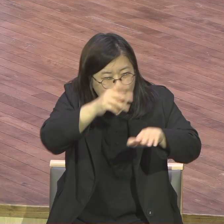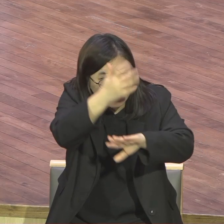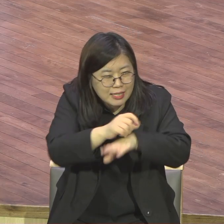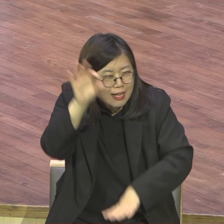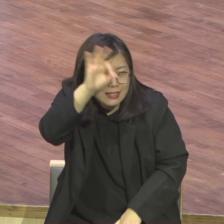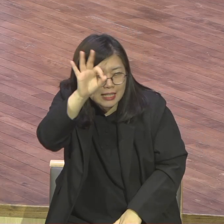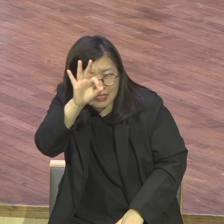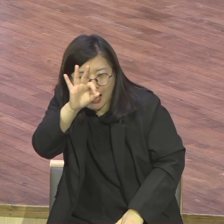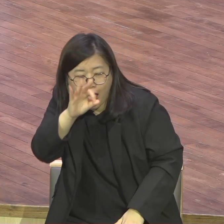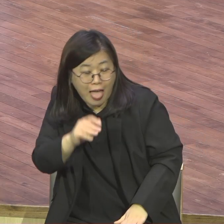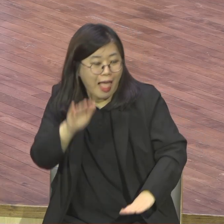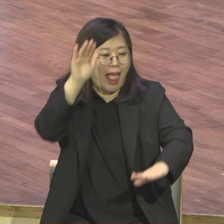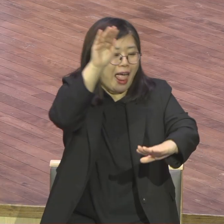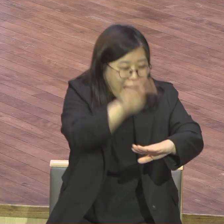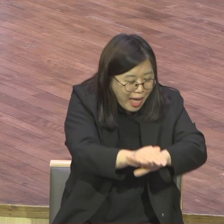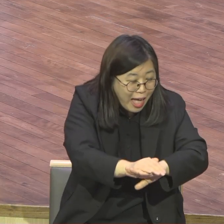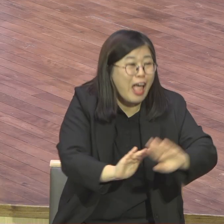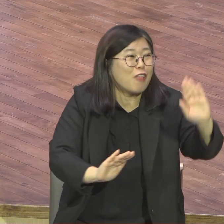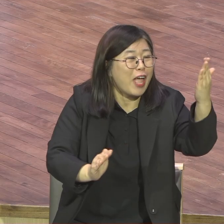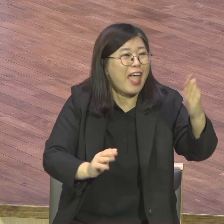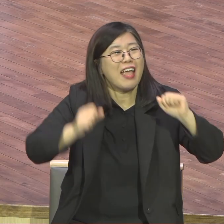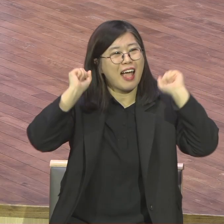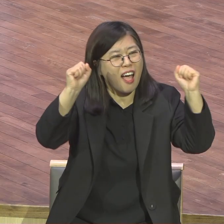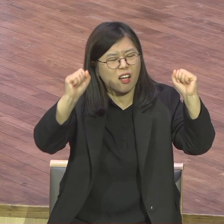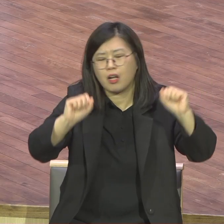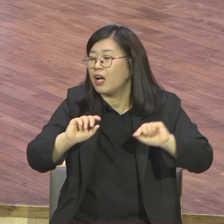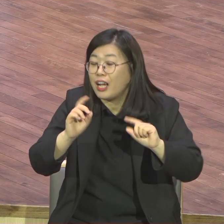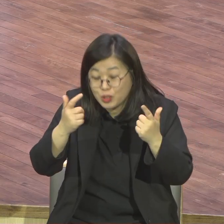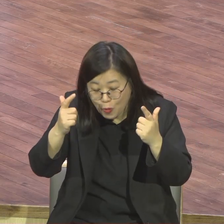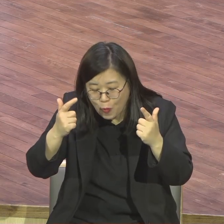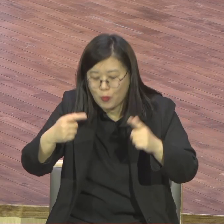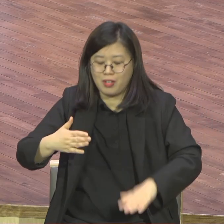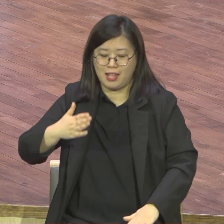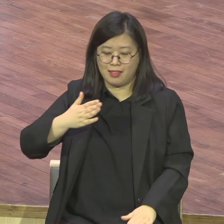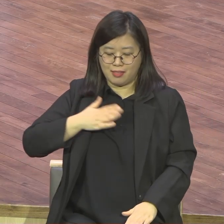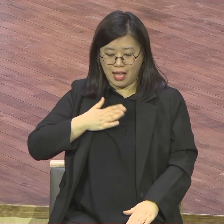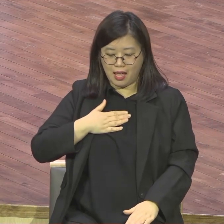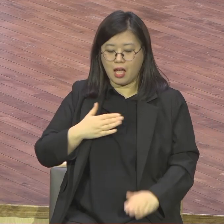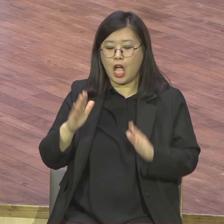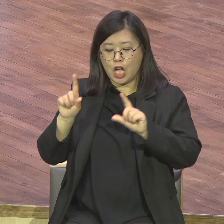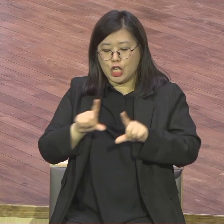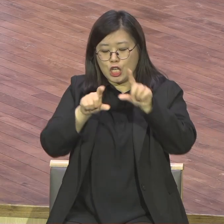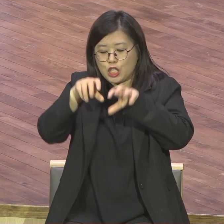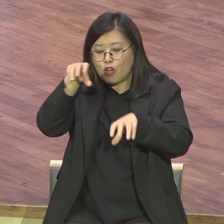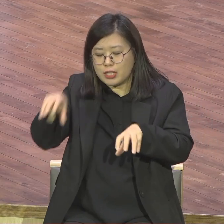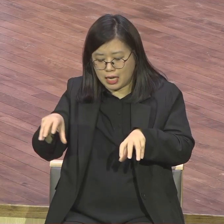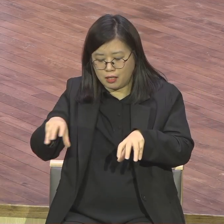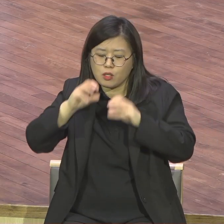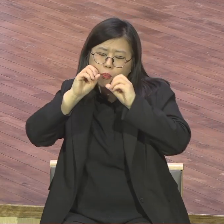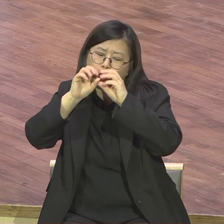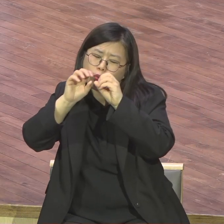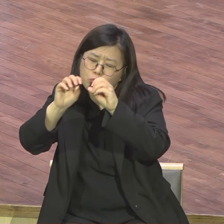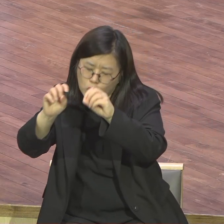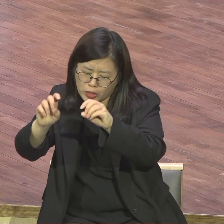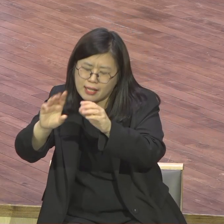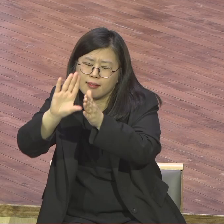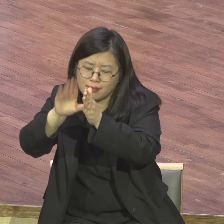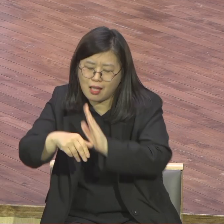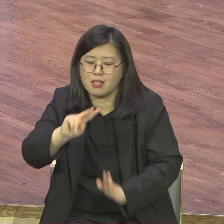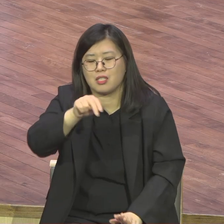현대무용의 역사로 알린 마사그레염 이라는 사람이